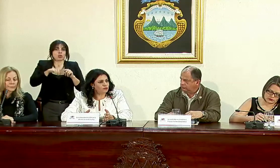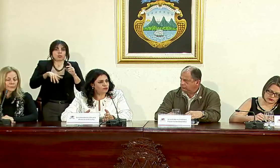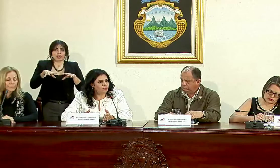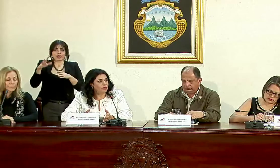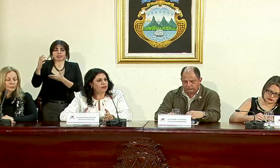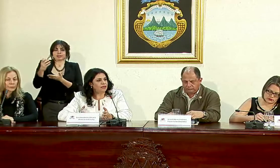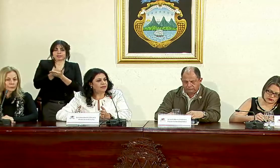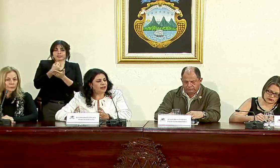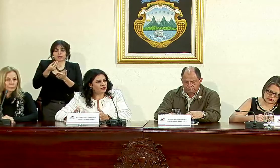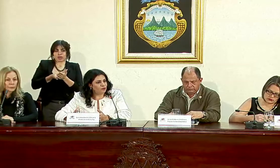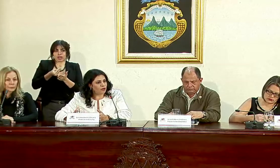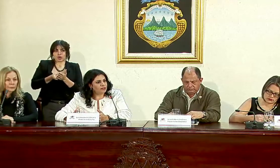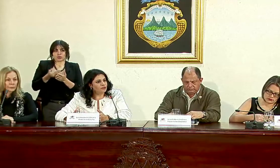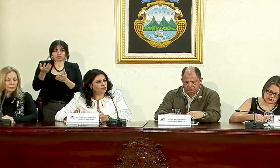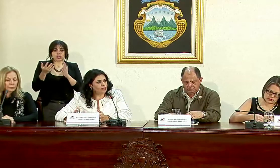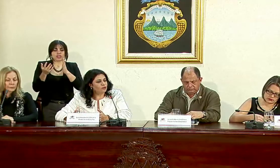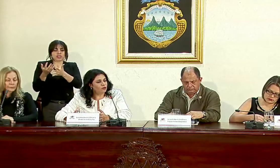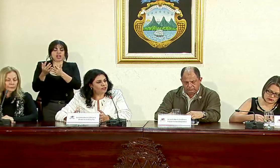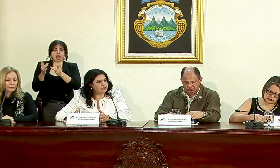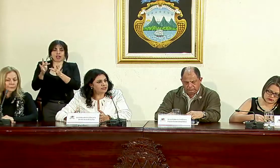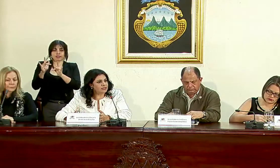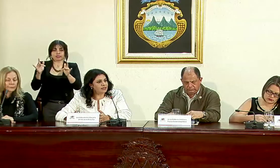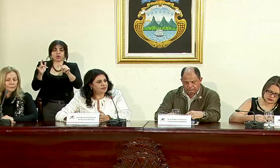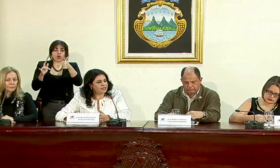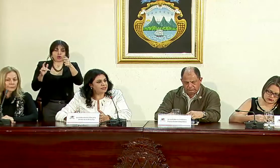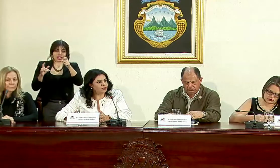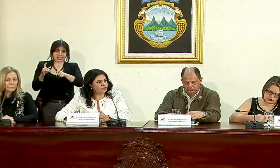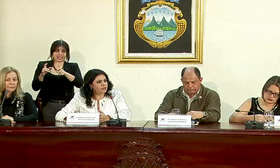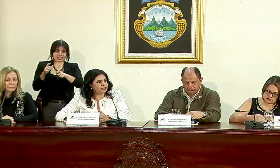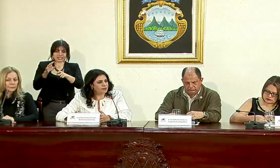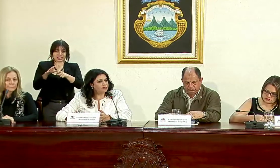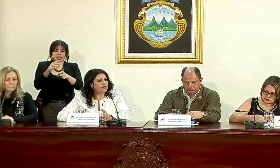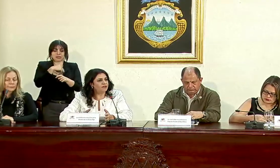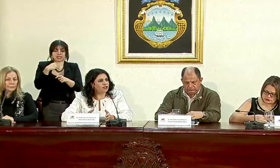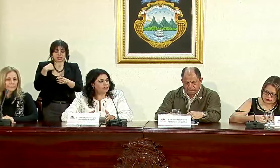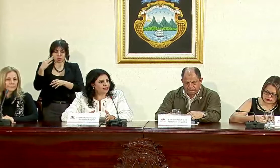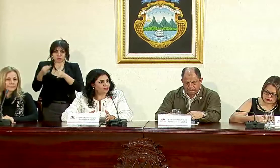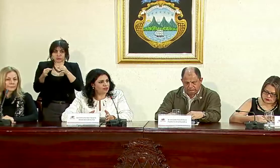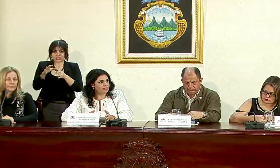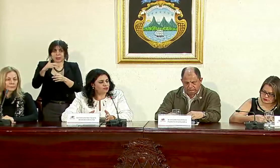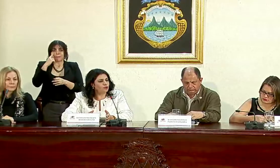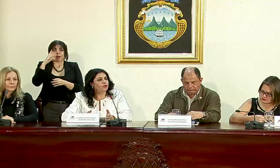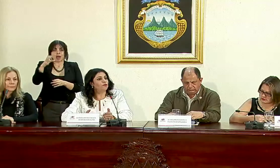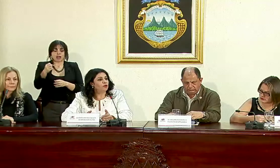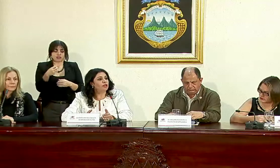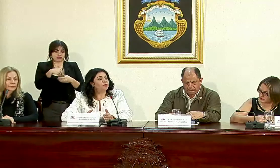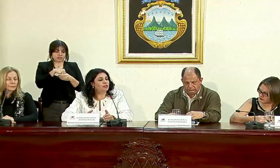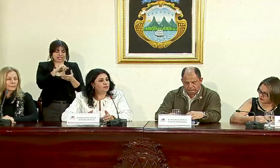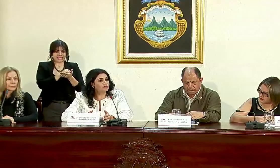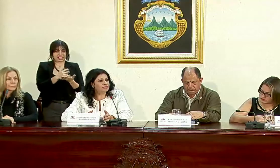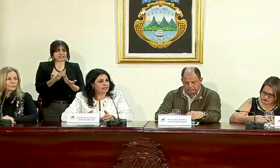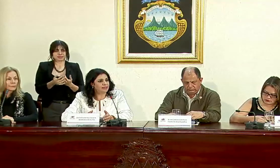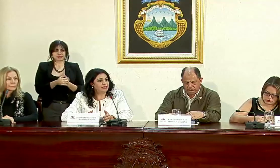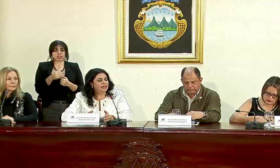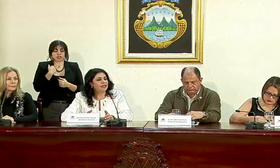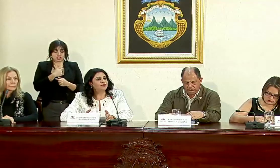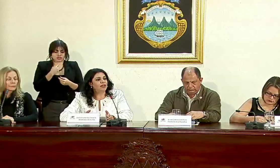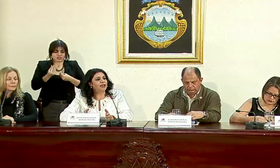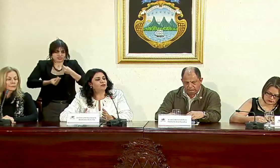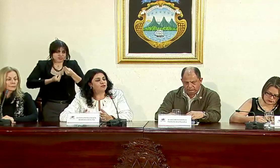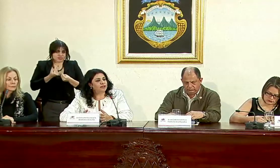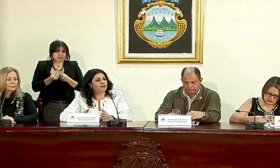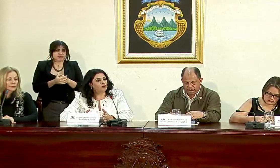recursos dejando al descubierto otras necesidades del Ministerio de Justicia y Paz para reorientarlos a esto que fue lo que pudimos hacer